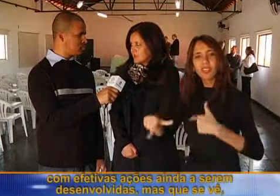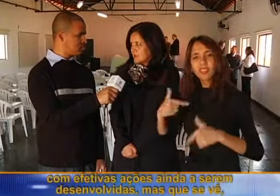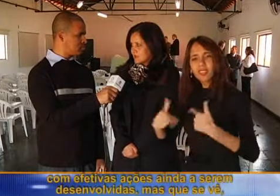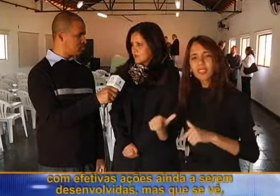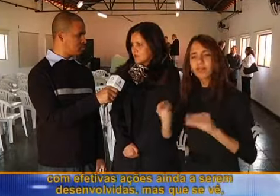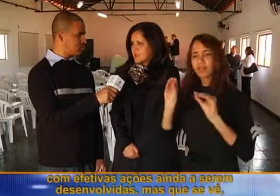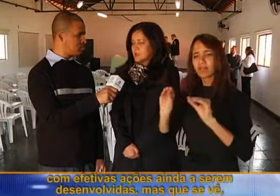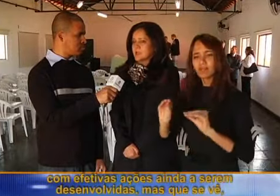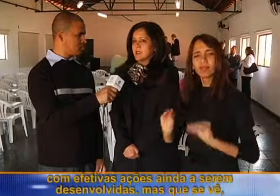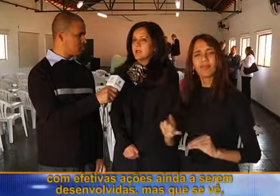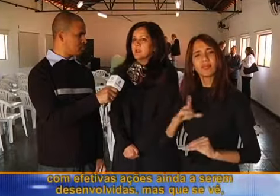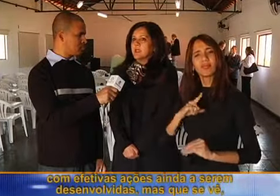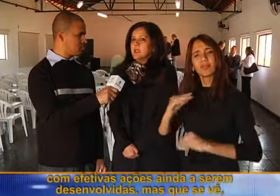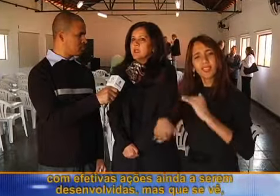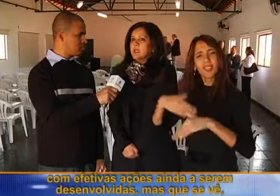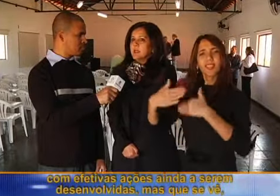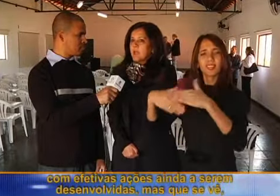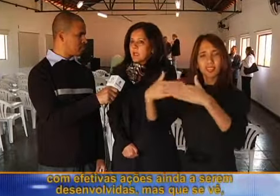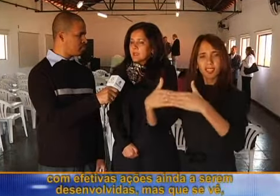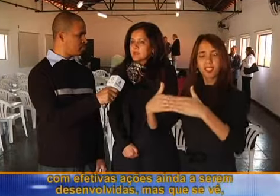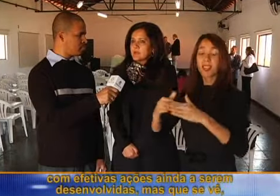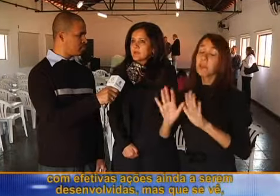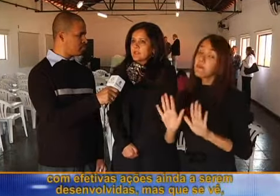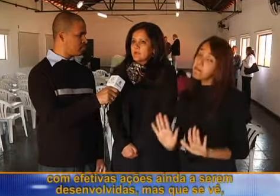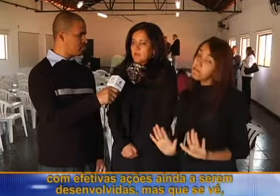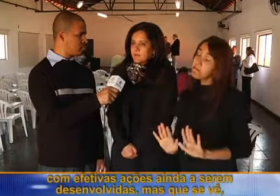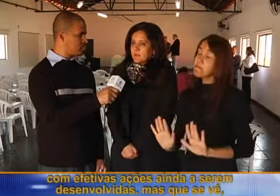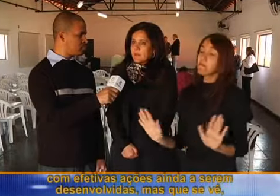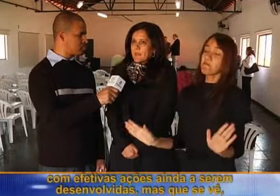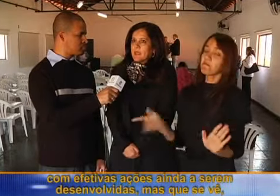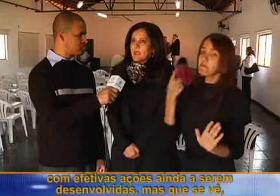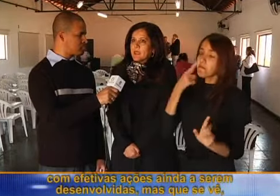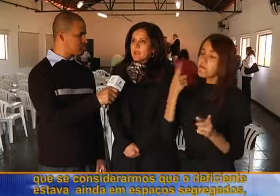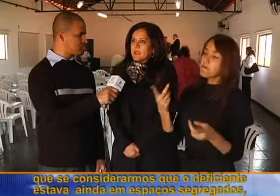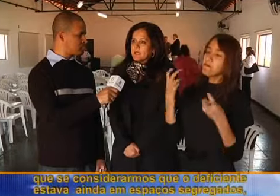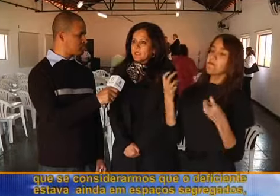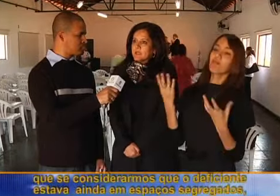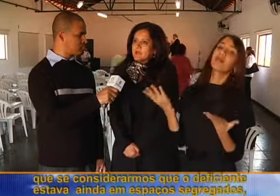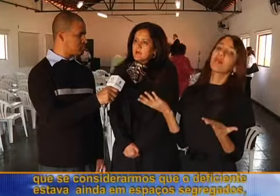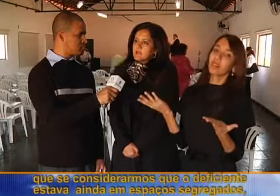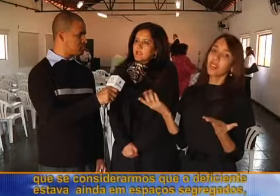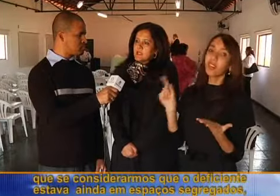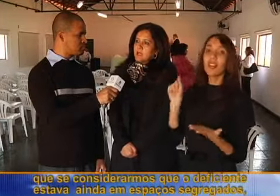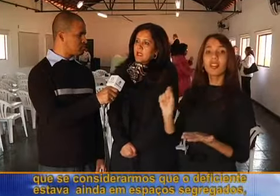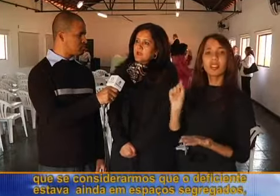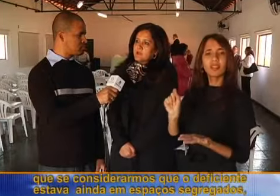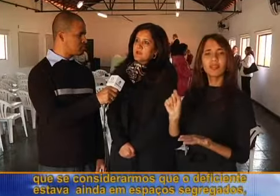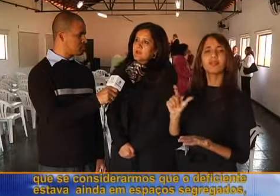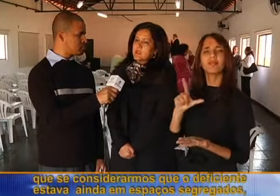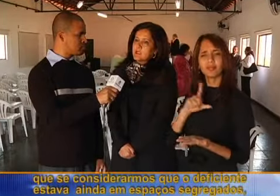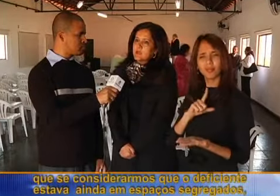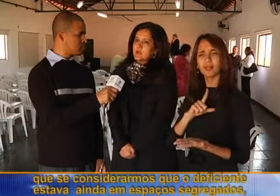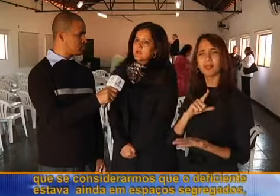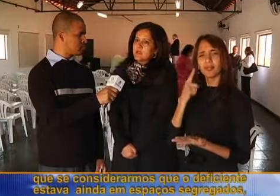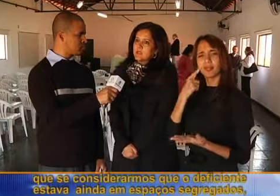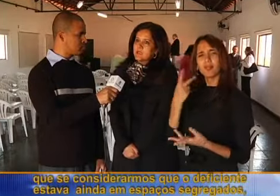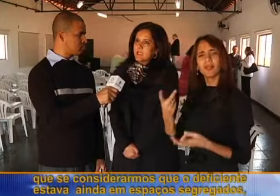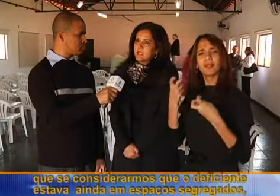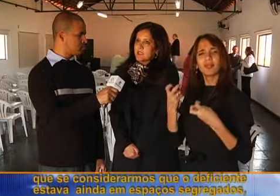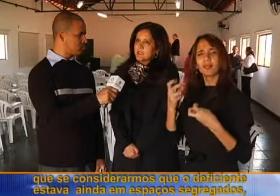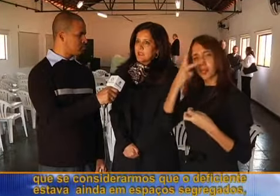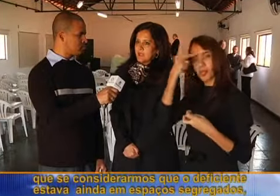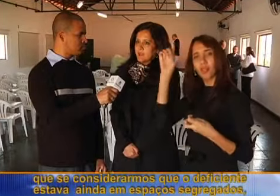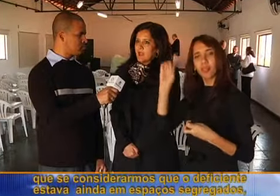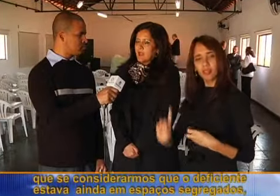a serem desenvolvidas, né? Mas, o se vê? Que, se considerarmos que o